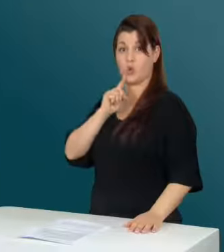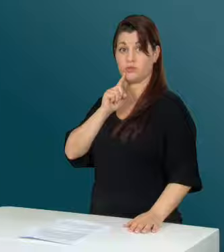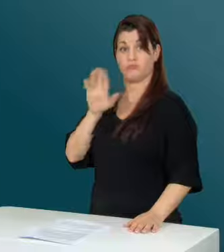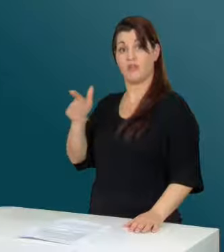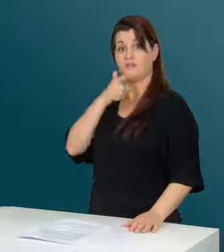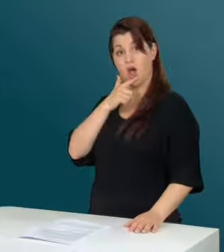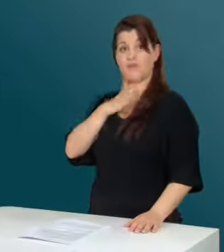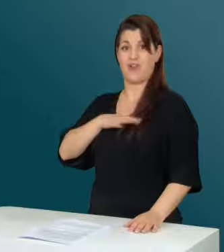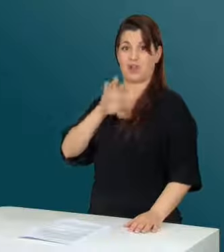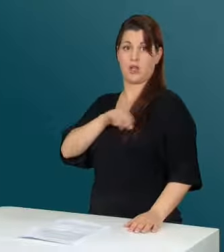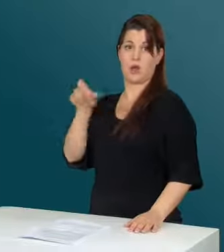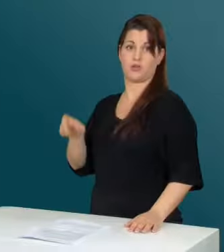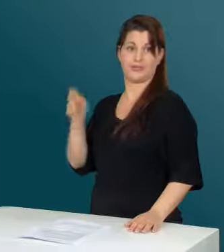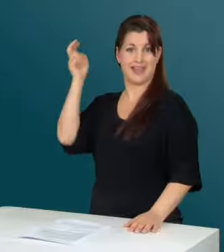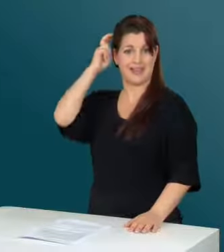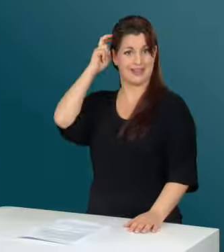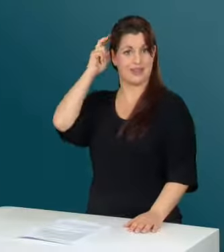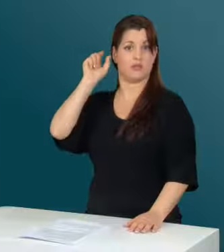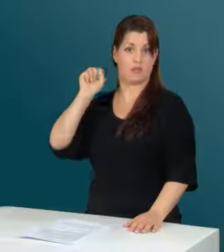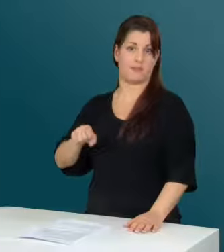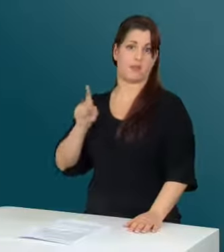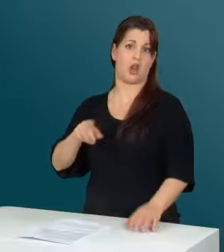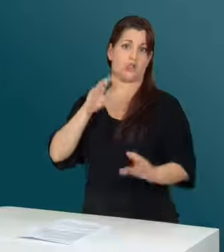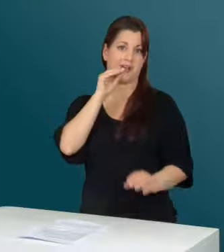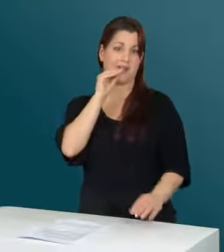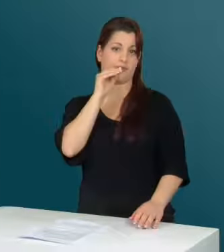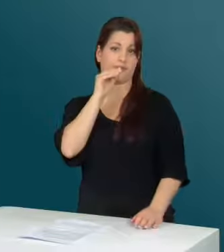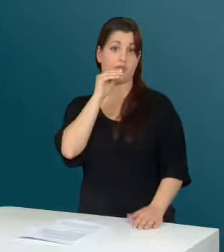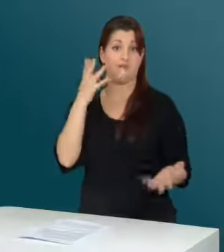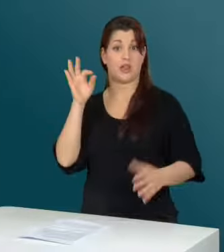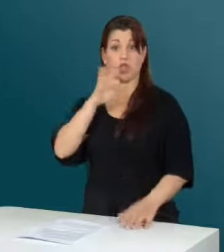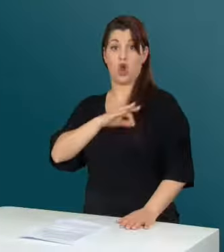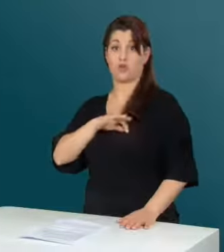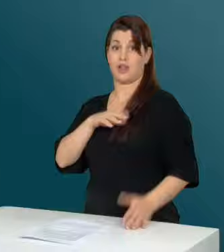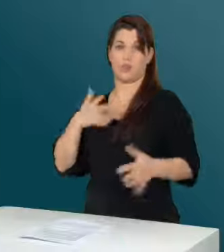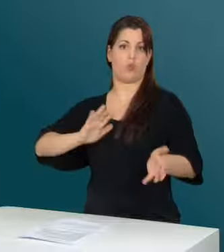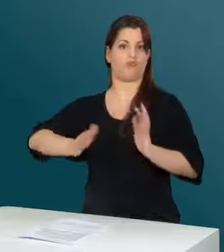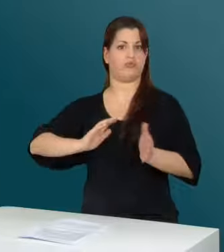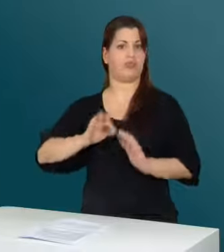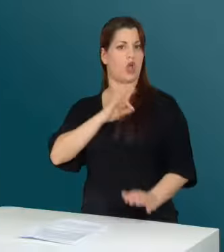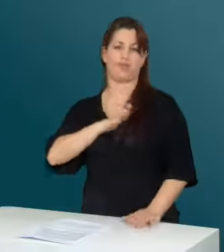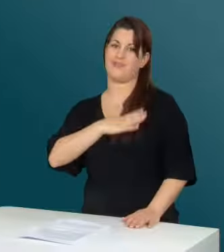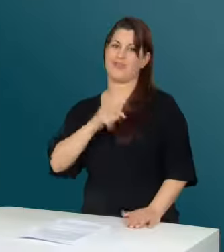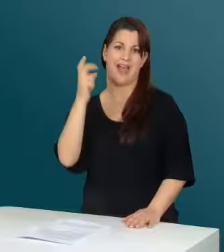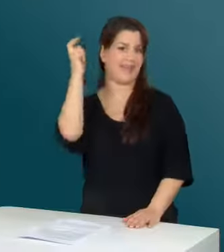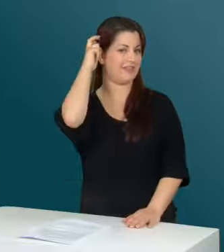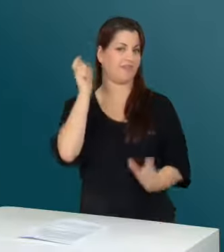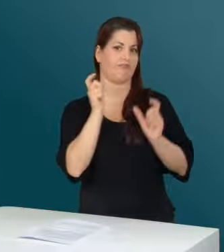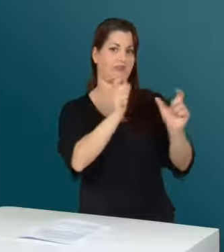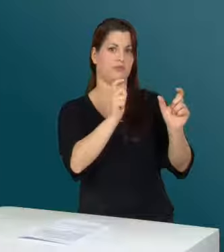gehörlosen Frau wollte der Vater ein Zei operieren lassen, damit sie sprechen kann. Die Tochter wollte nur gebärden, wehrte sich